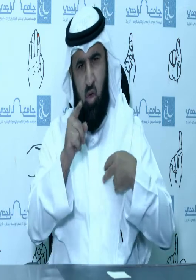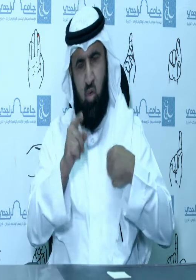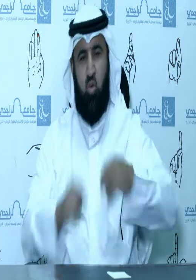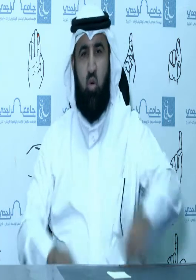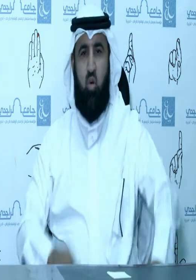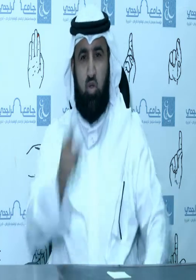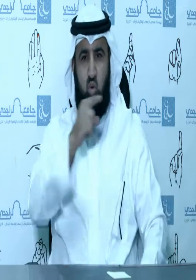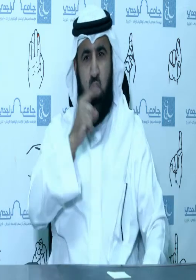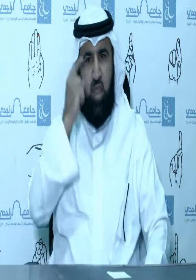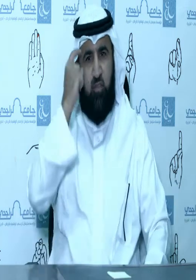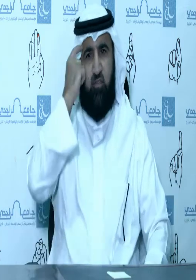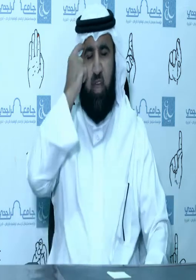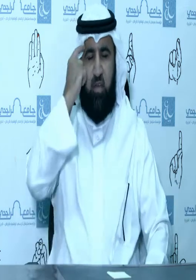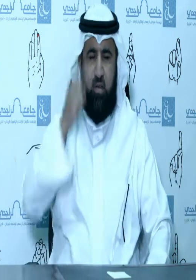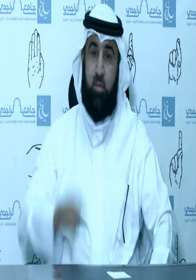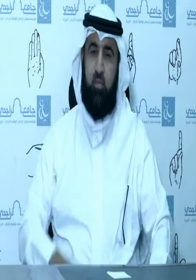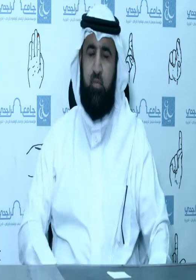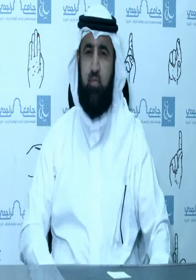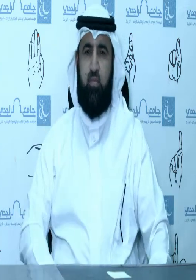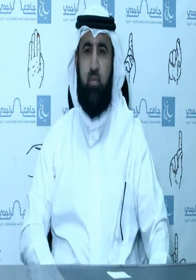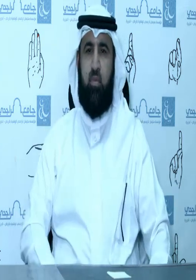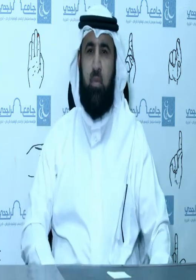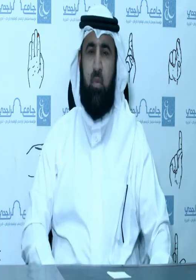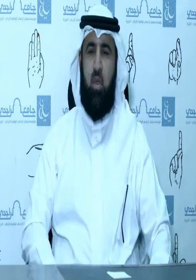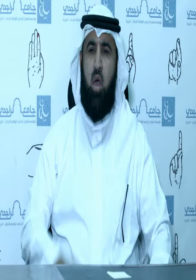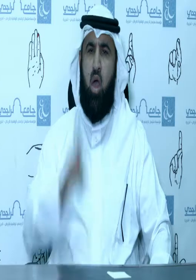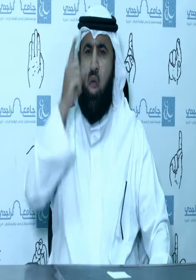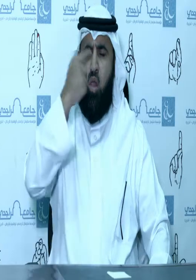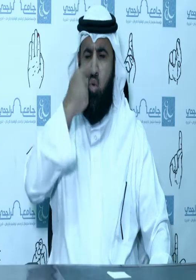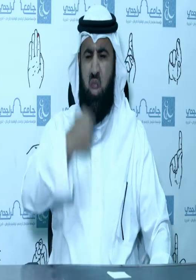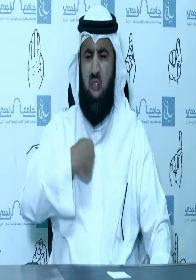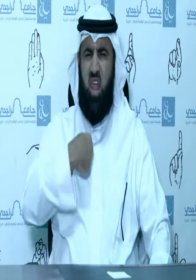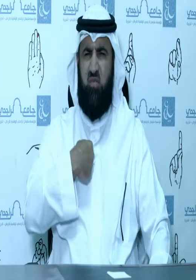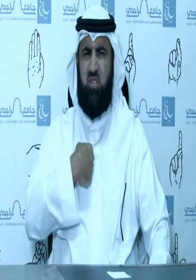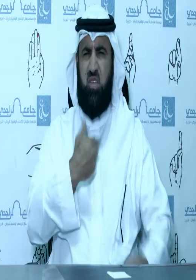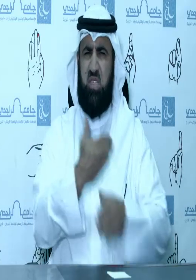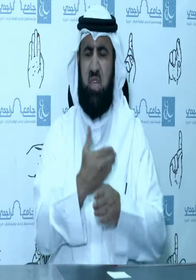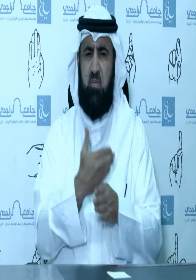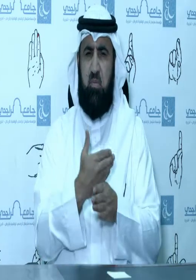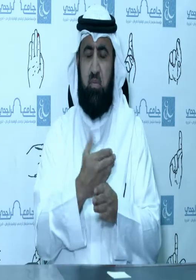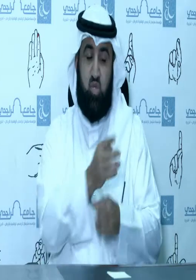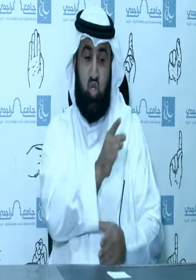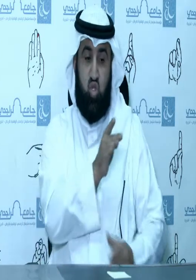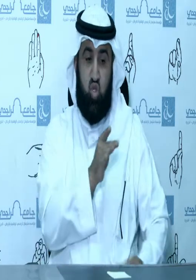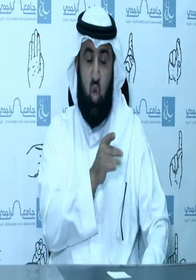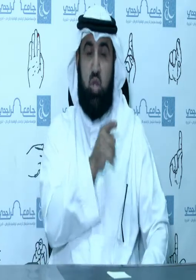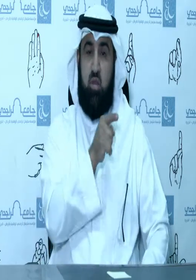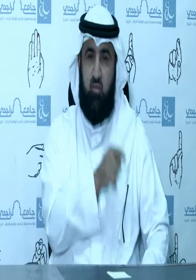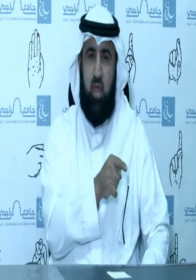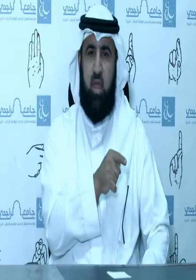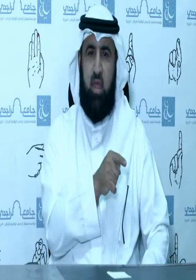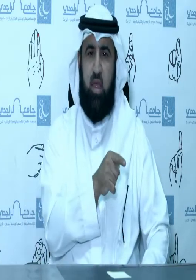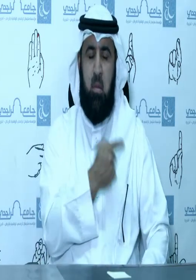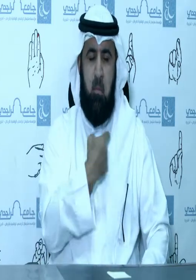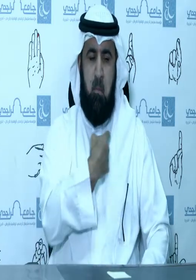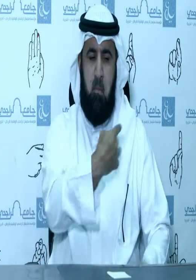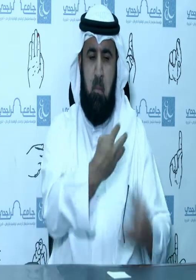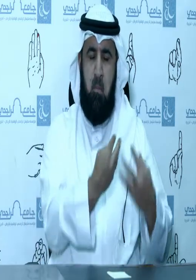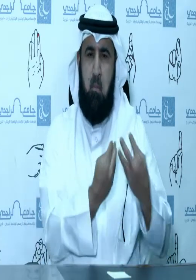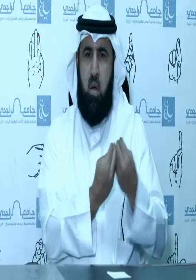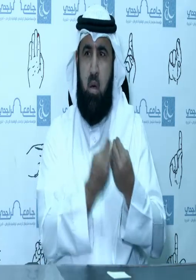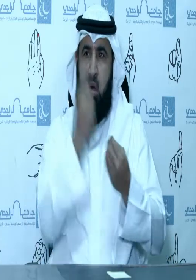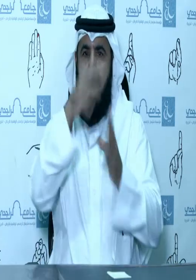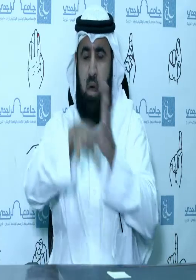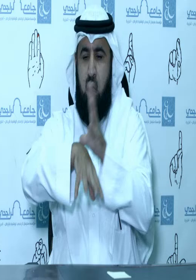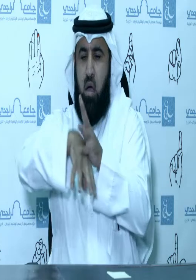يتفكرون جعل لكم من أنفسكم أزواجا لتسكنوا إليها خلق